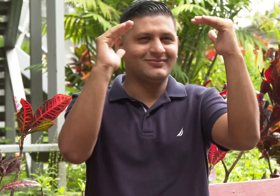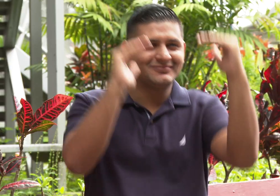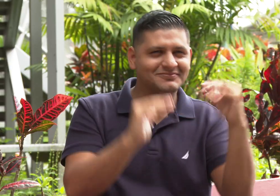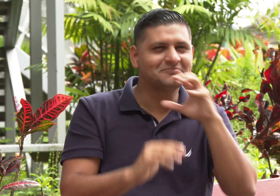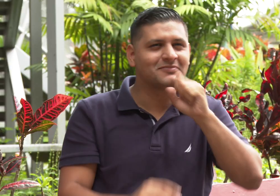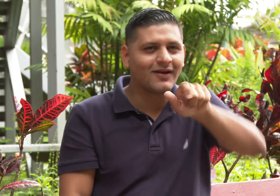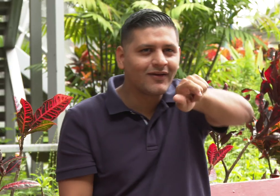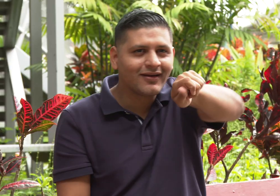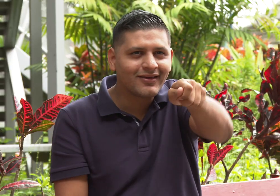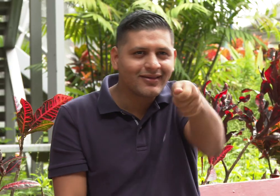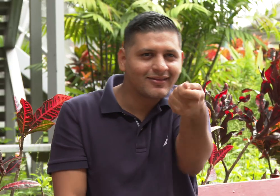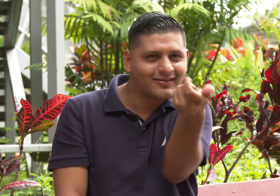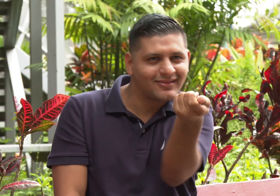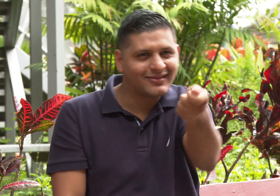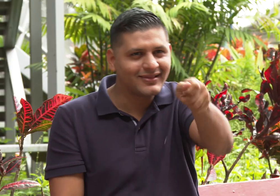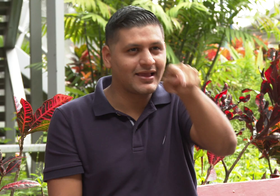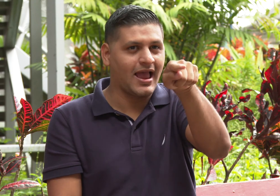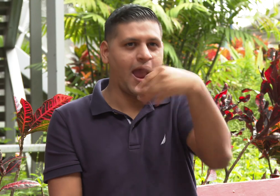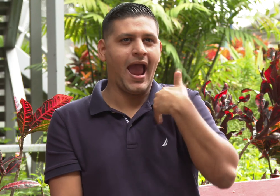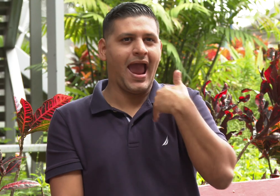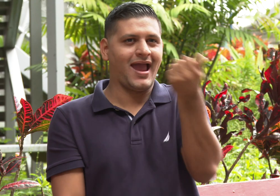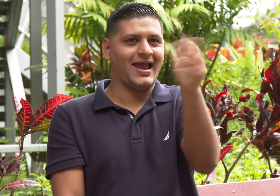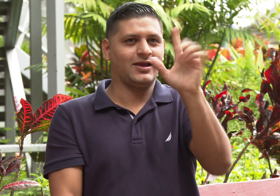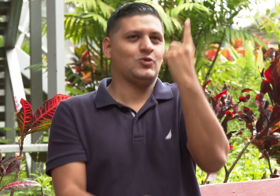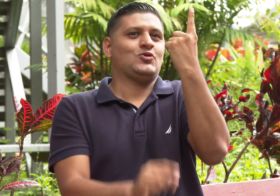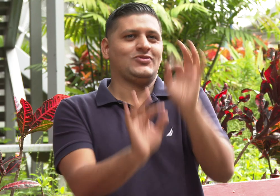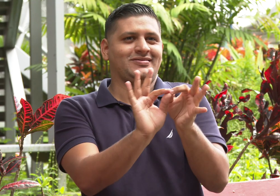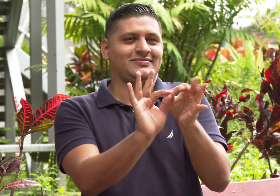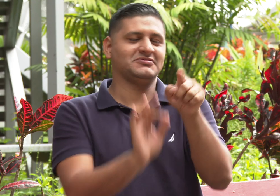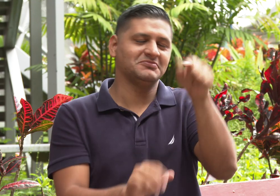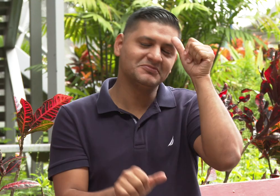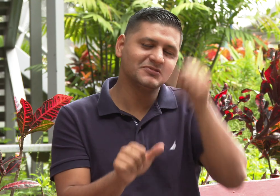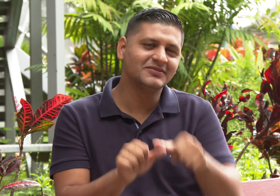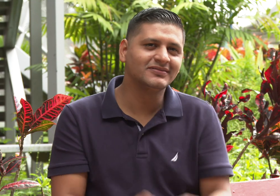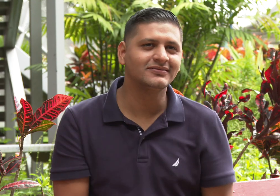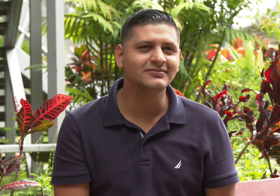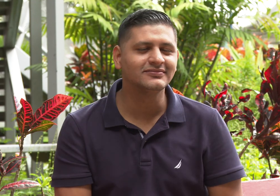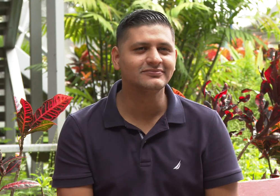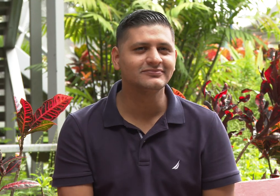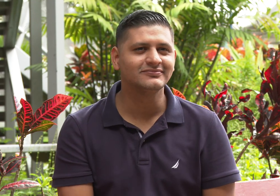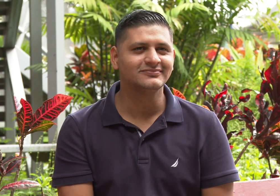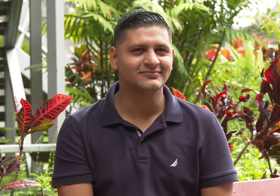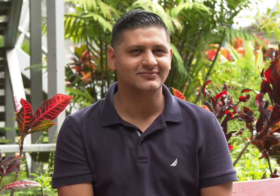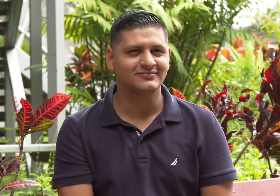La tecnología era muy vieja, le estoy hablando de televisores de perilla, por ejemplo, pero así fue como empecé.